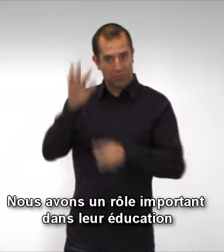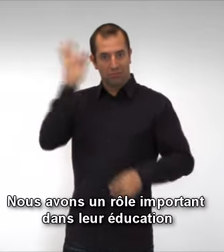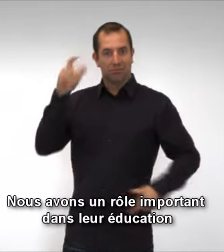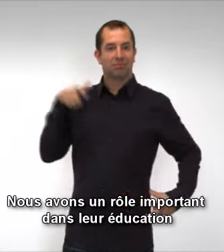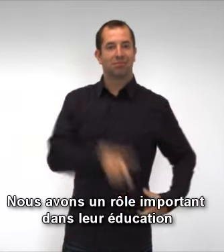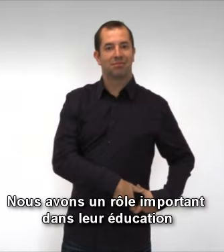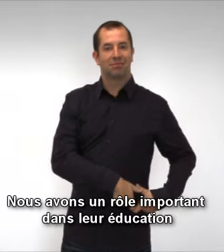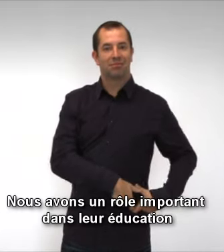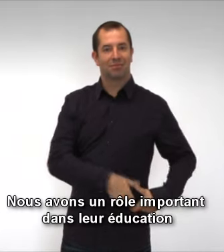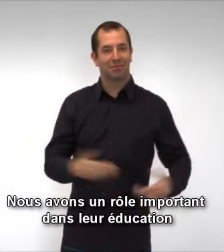rôle important dans leur éducation.